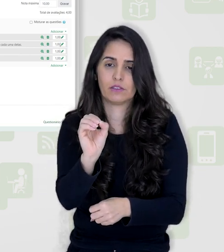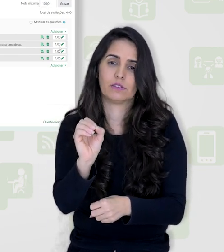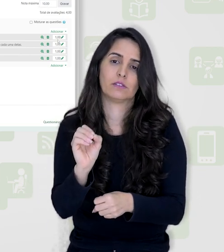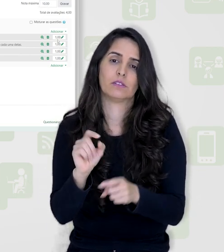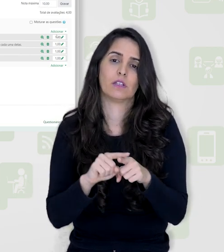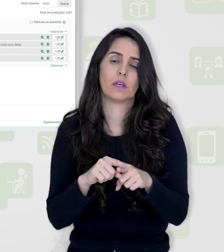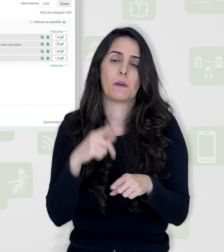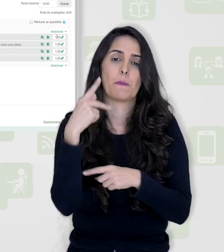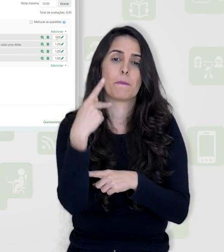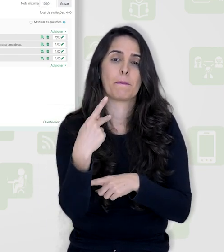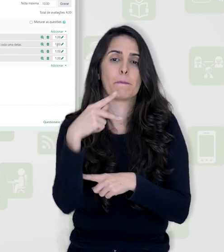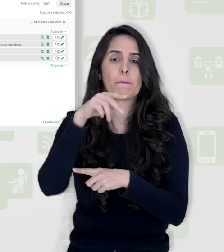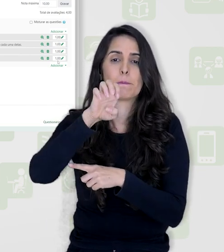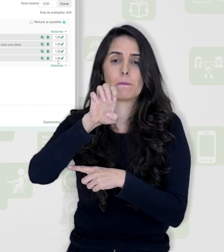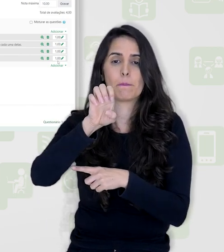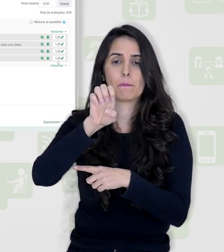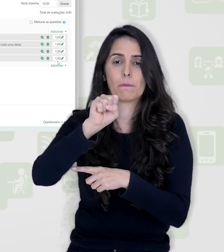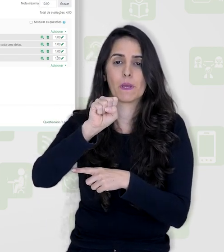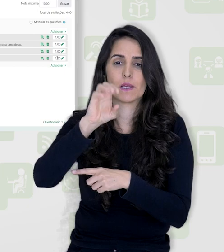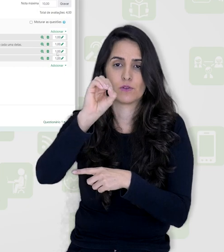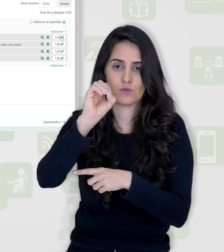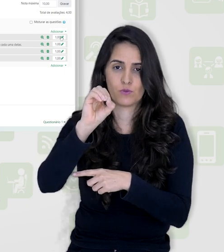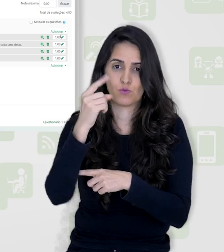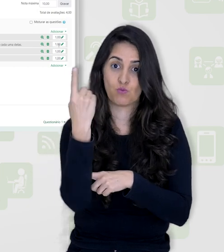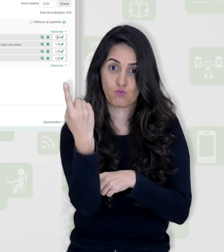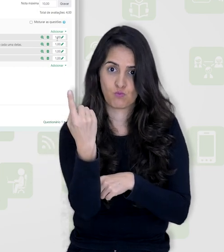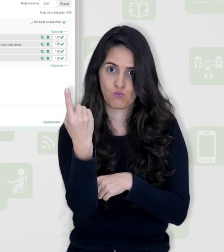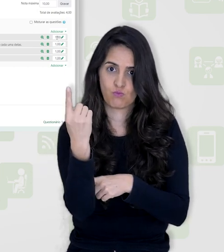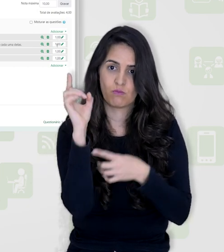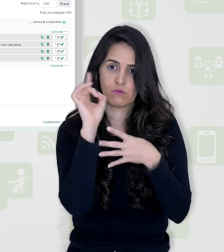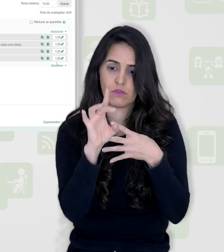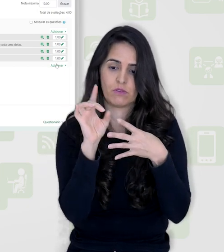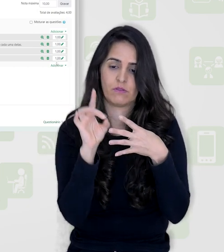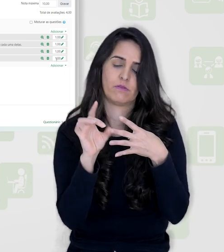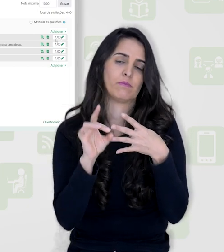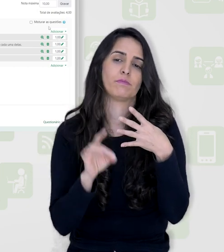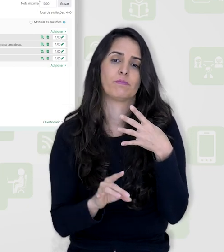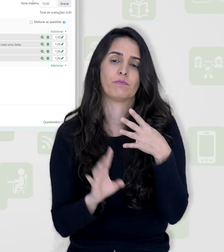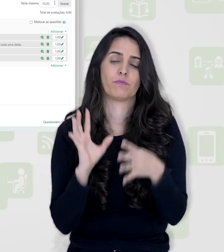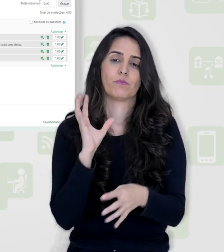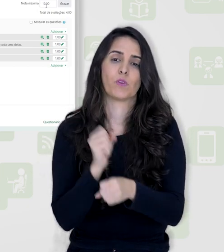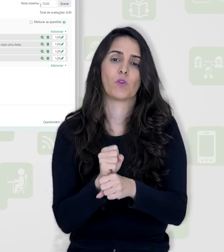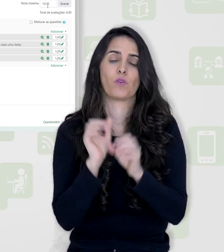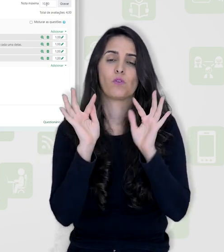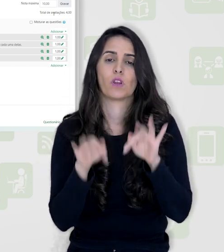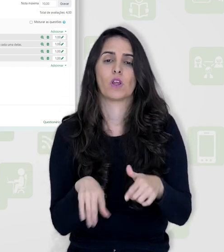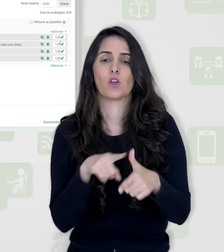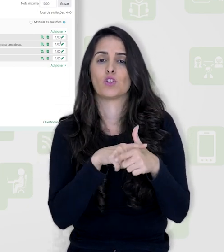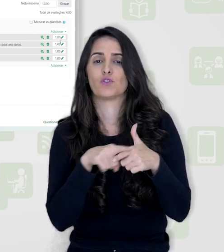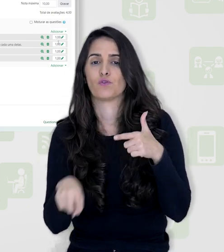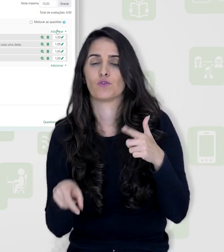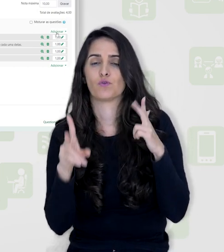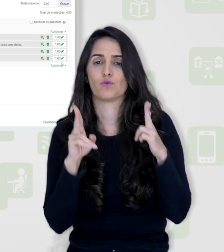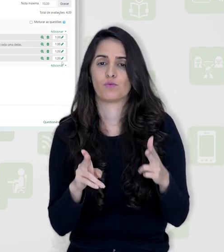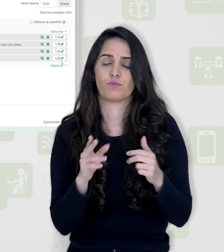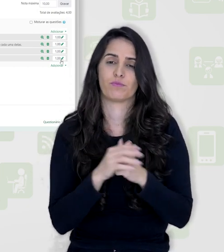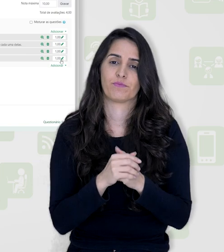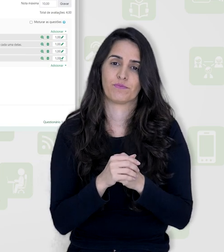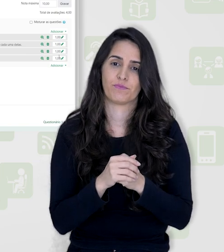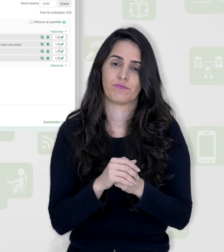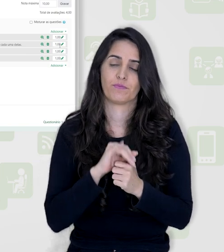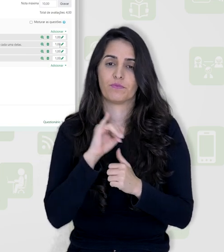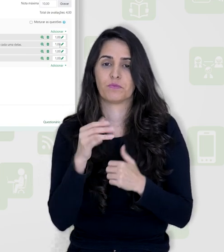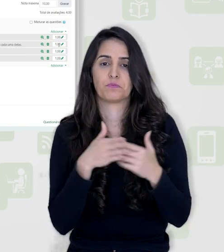pontos e eu tenho o peso 1 aqui para cada uma dessas questões. Essa pontuação final vai ser dividida